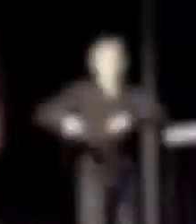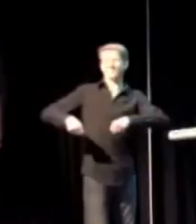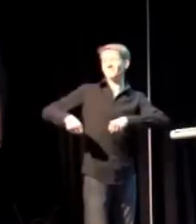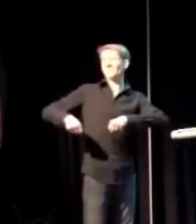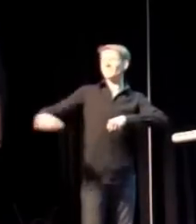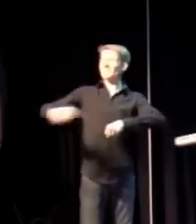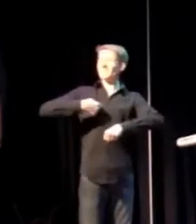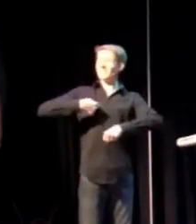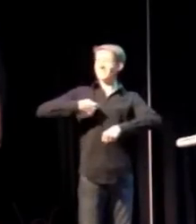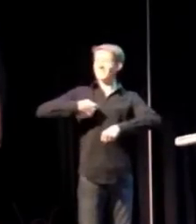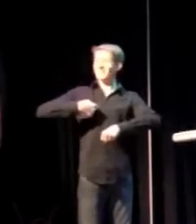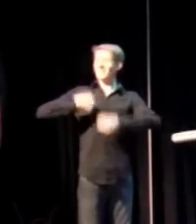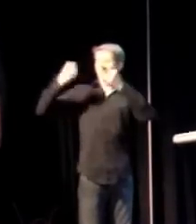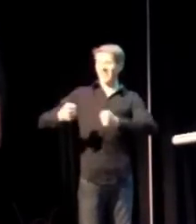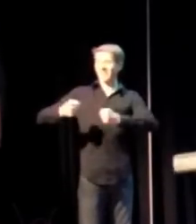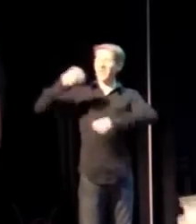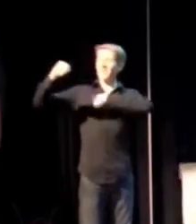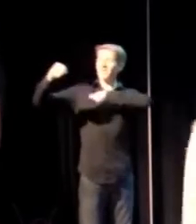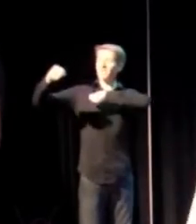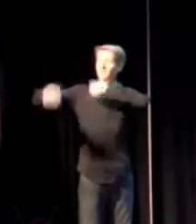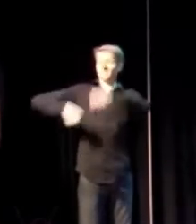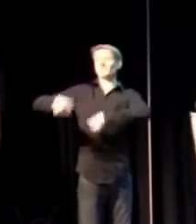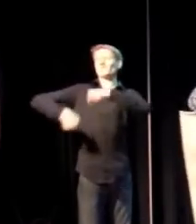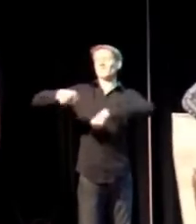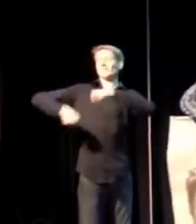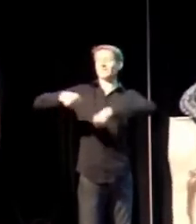Ik kan al fietsen.